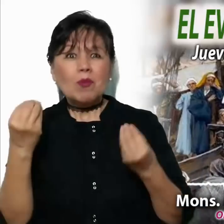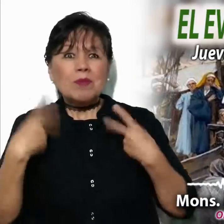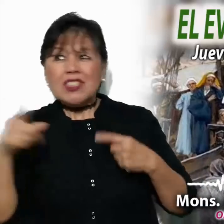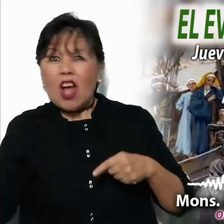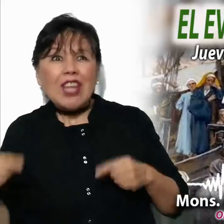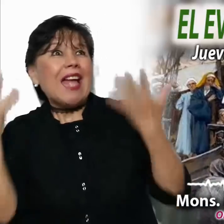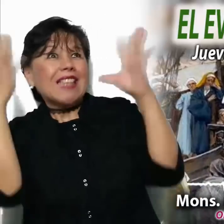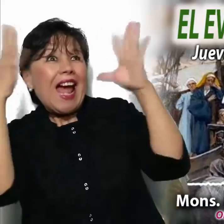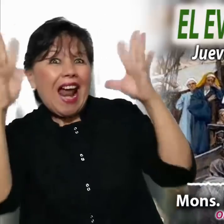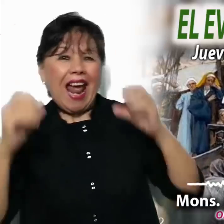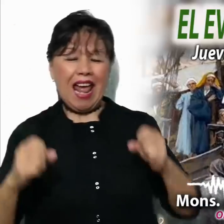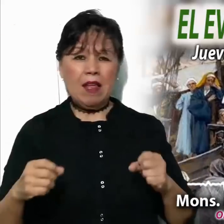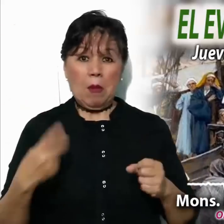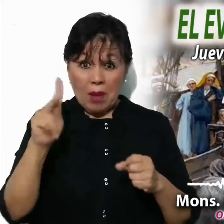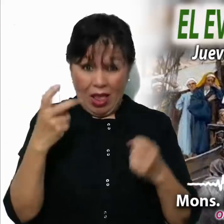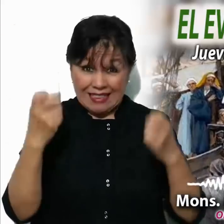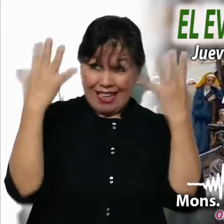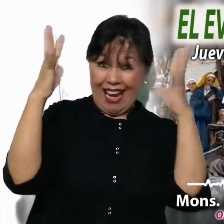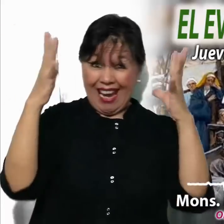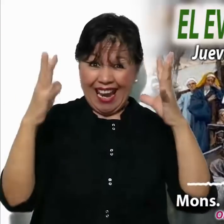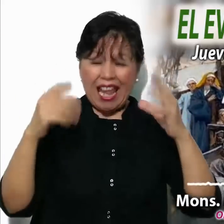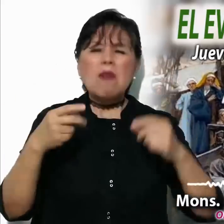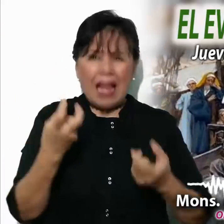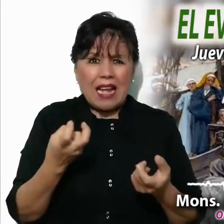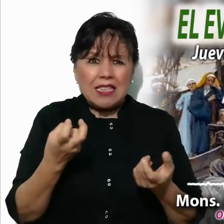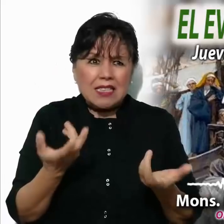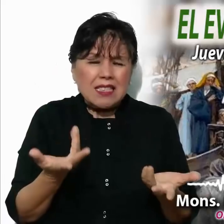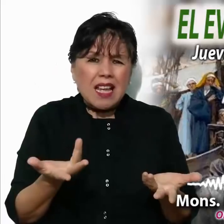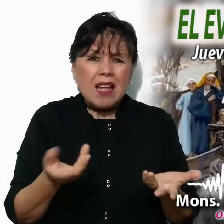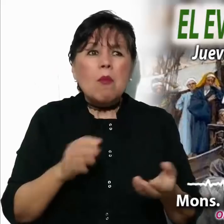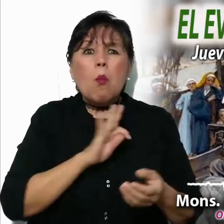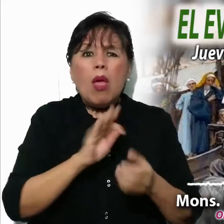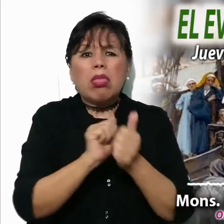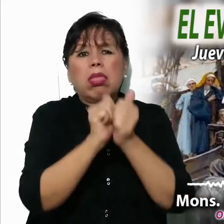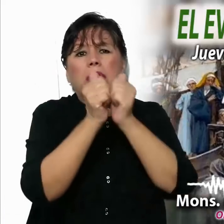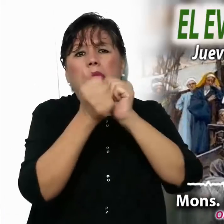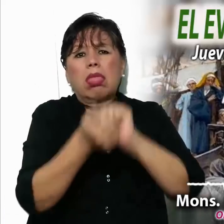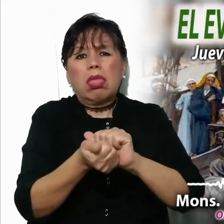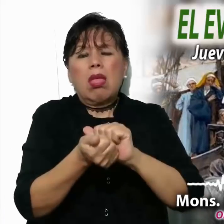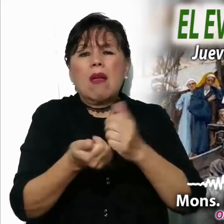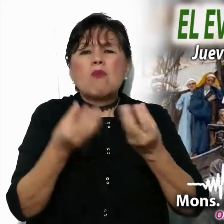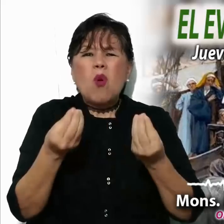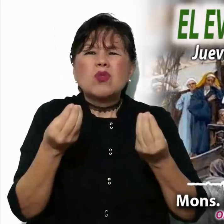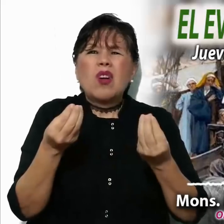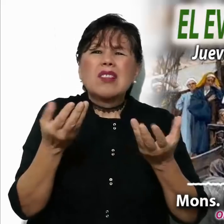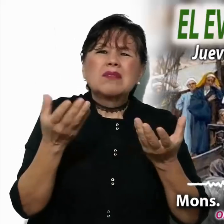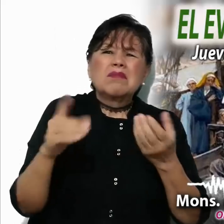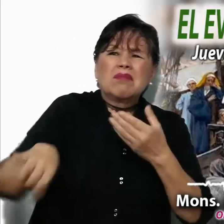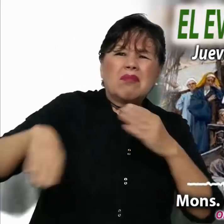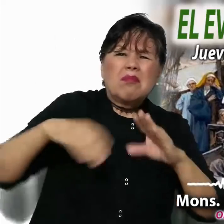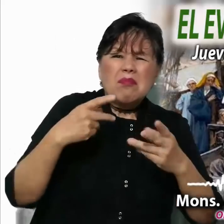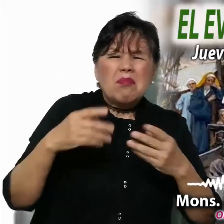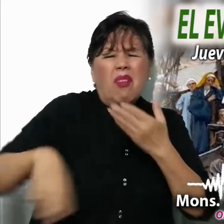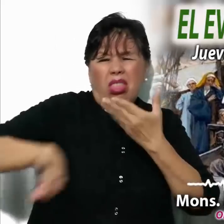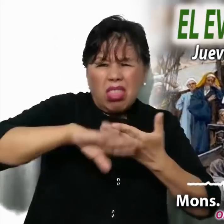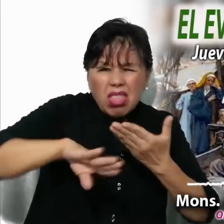multitudes. Pero esos mismos éxitos provocan la animadversión y los